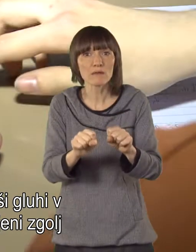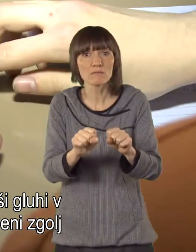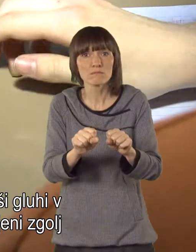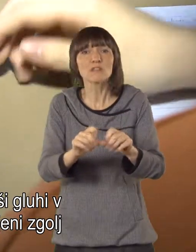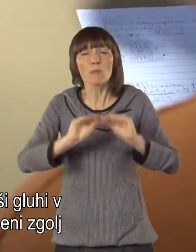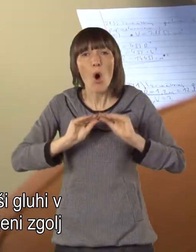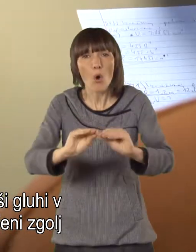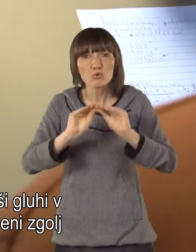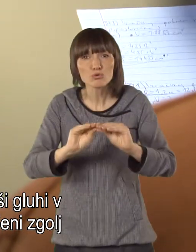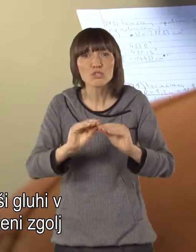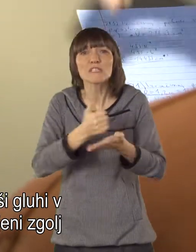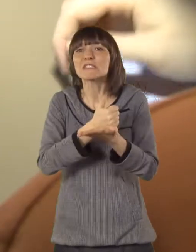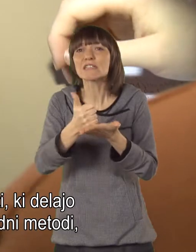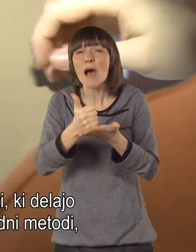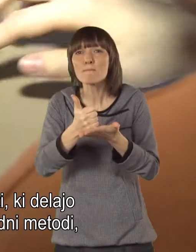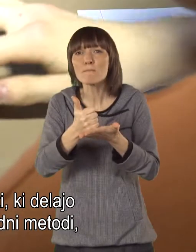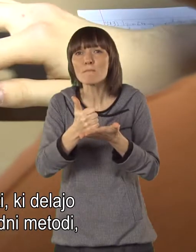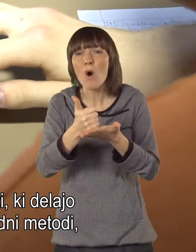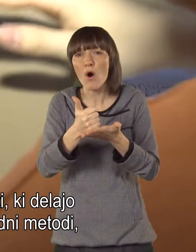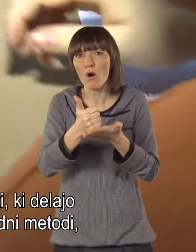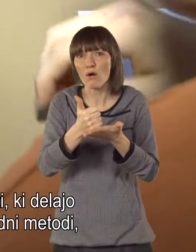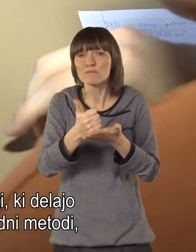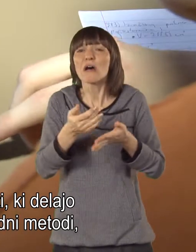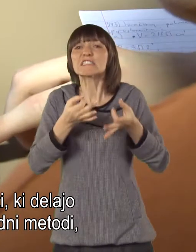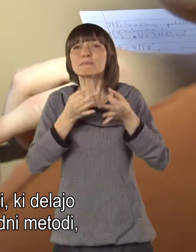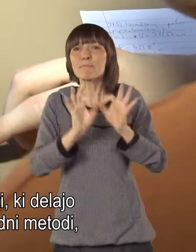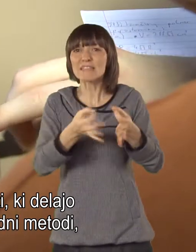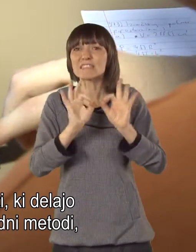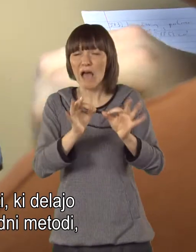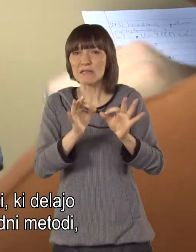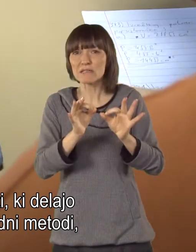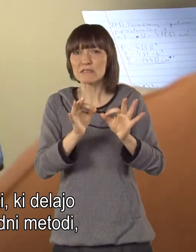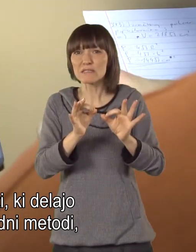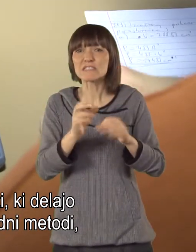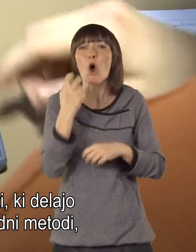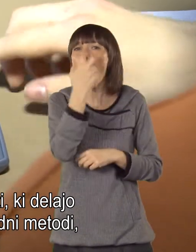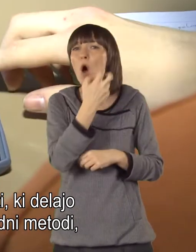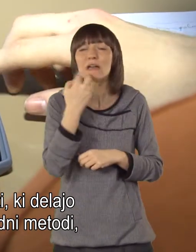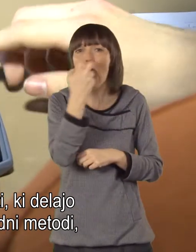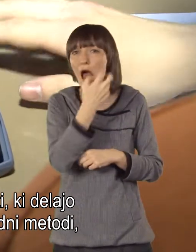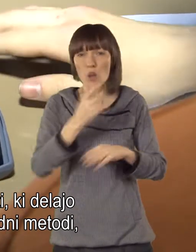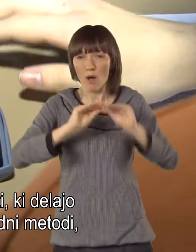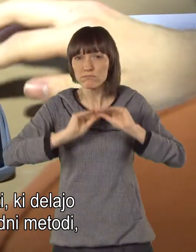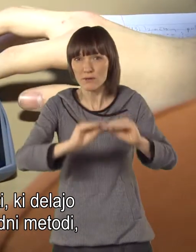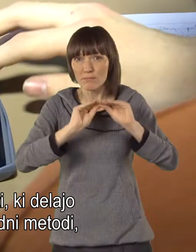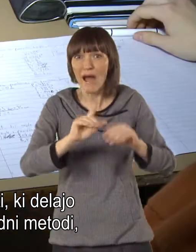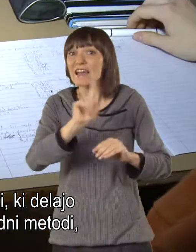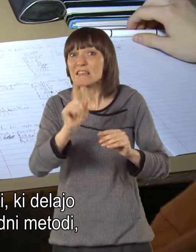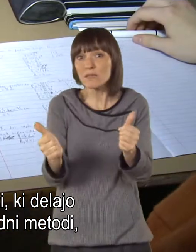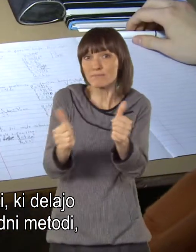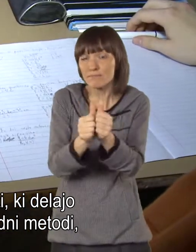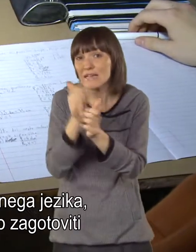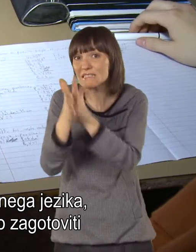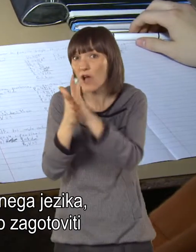usposobljeni zgolj z učitelji in, bom rekla, specialisti, ki delajo zgolj po oralni, besedni